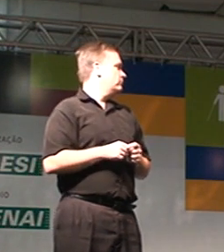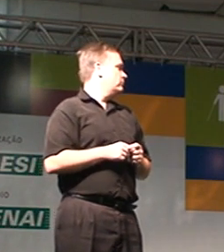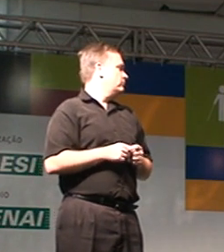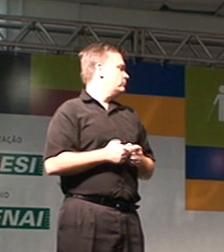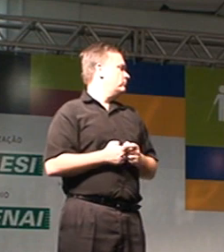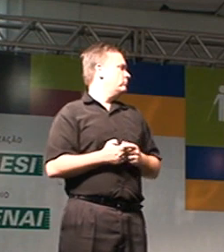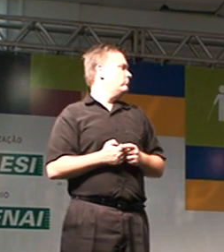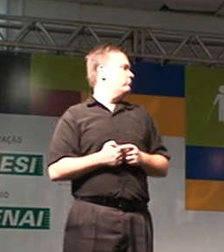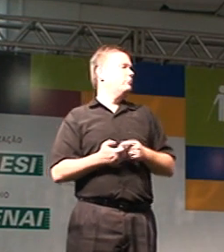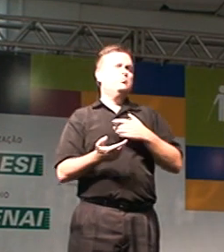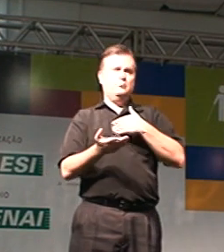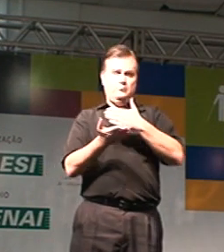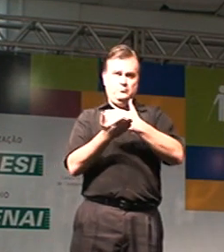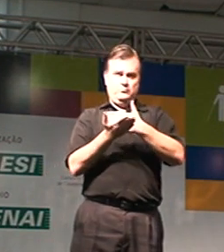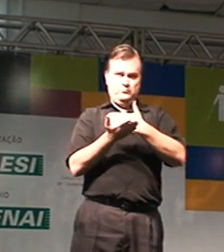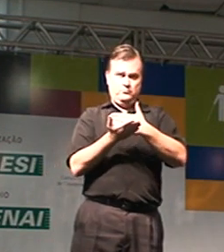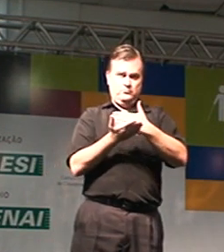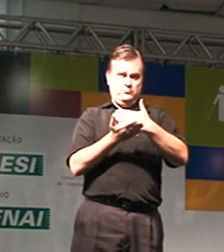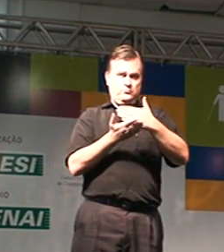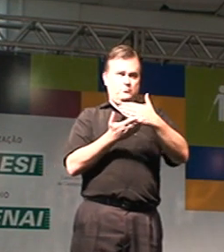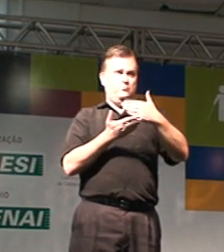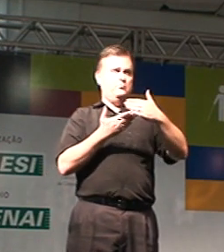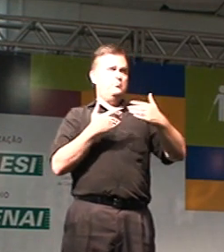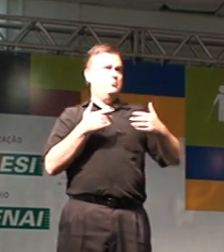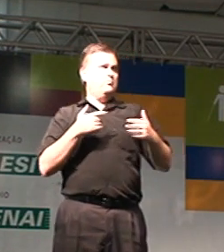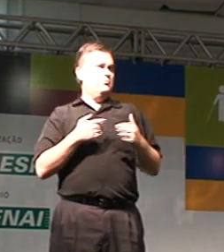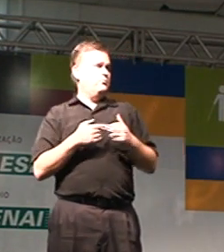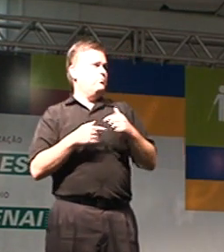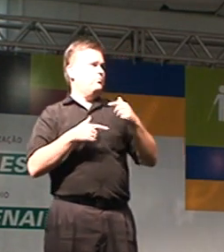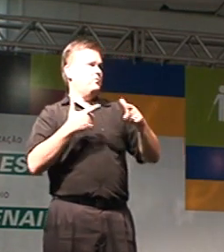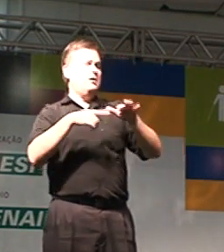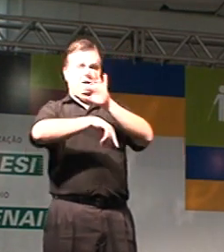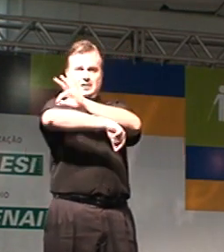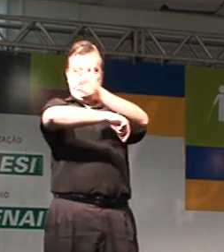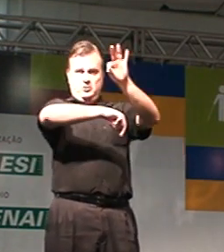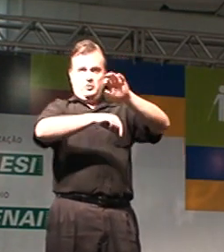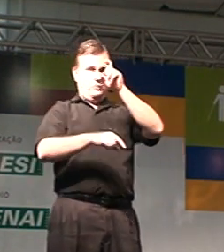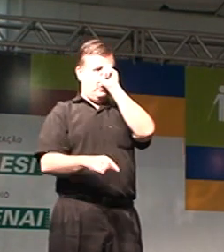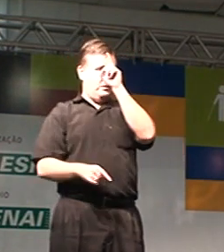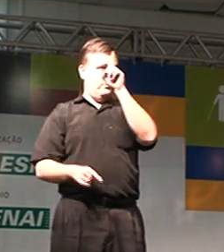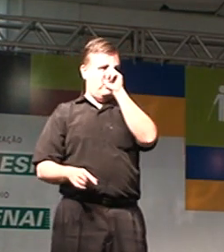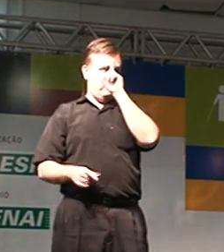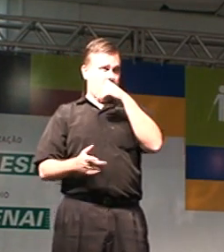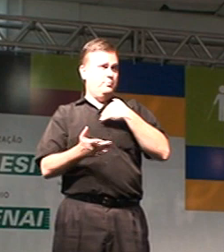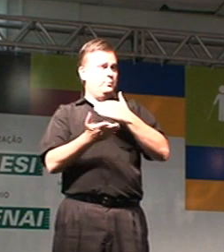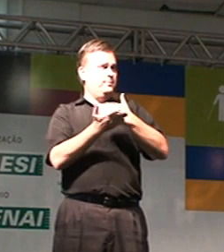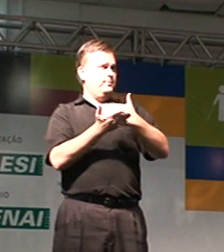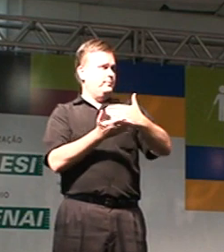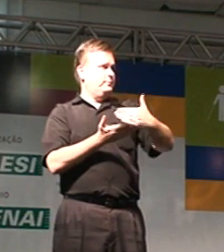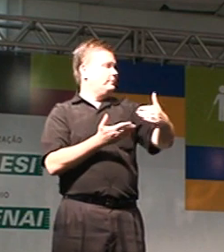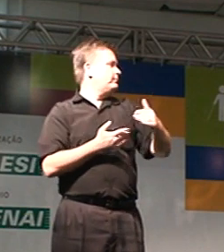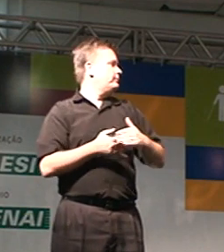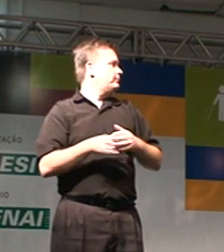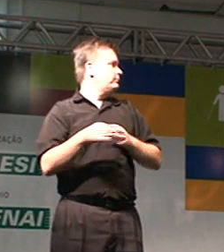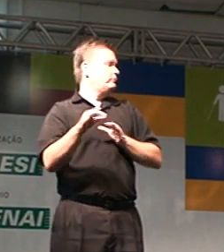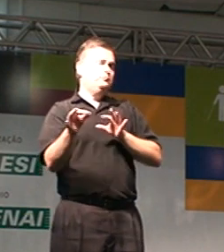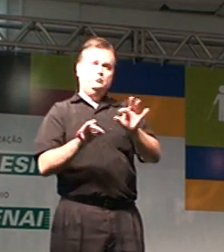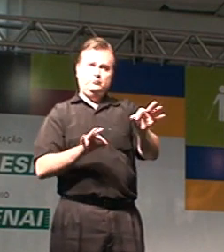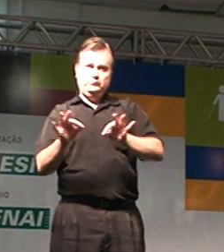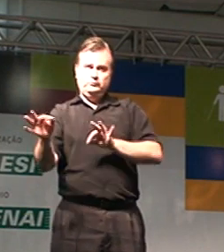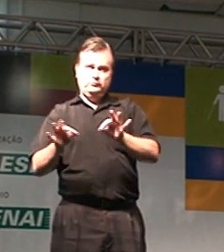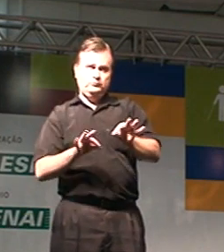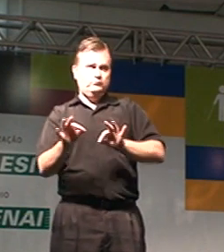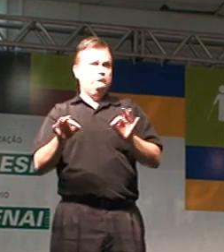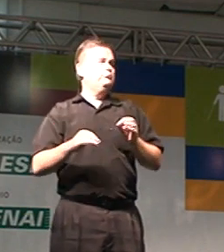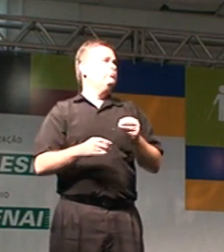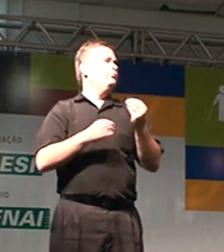porque eu comecei a ser especialista em arquitetura e escritalagem. Eu comecei a desenvolver projetos de